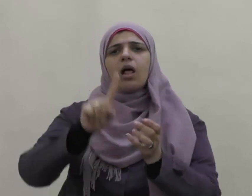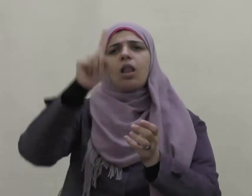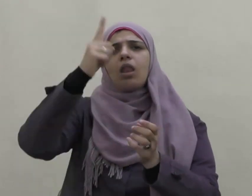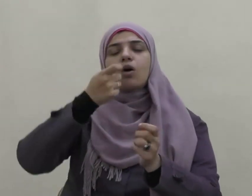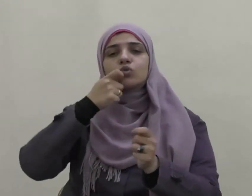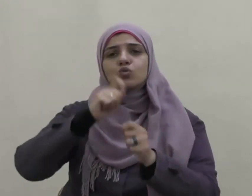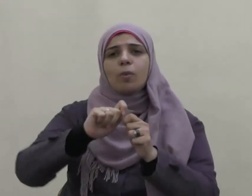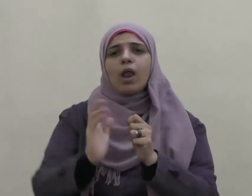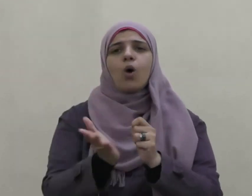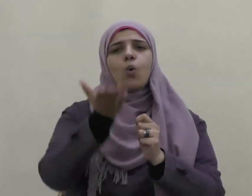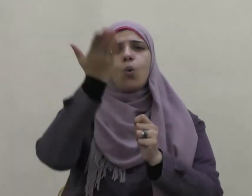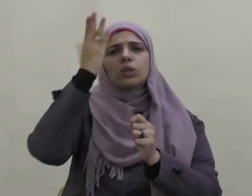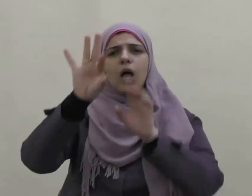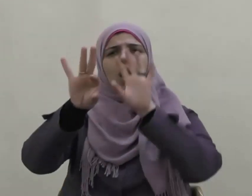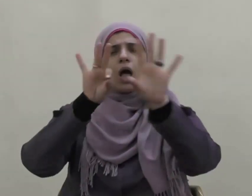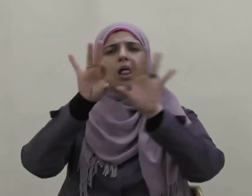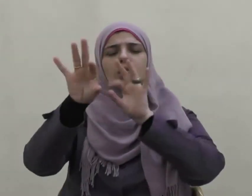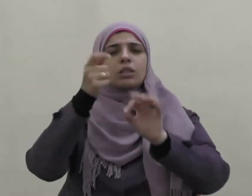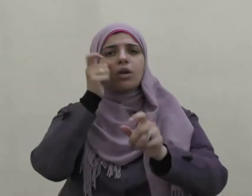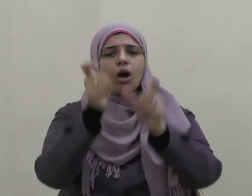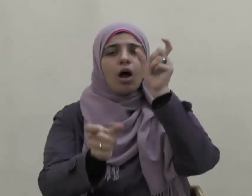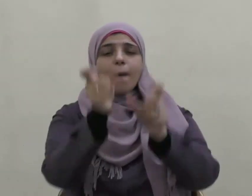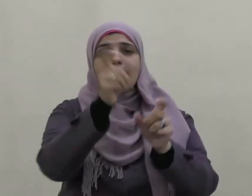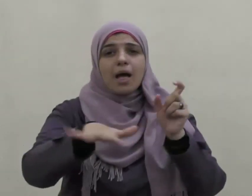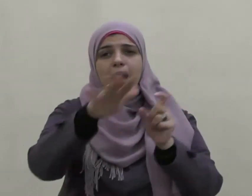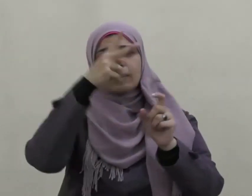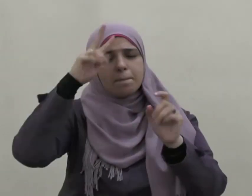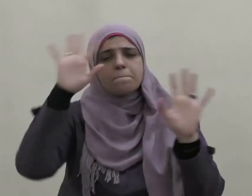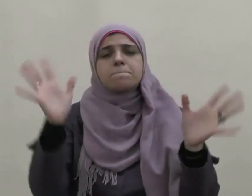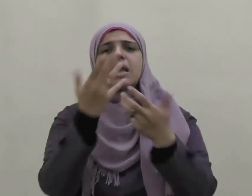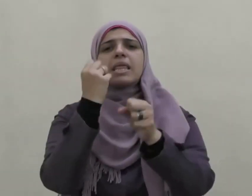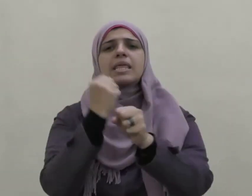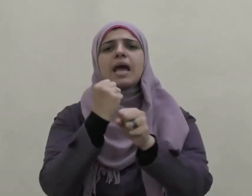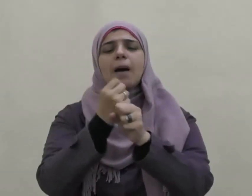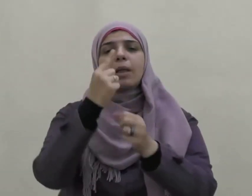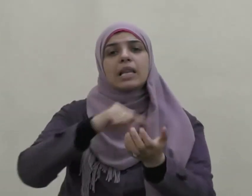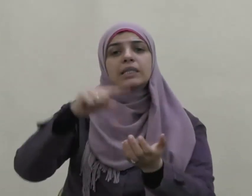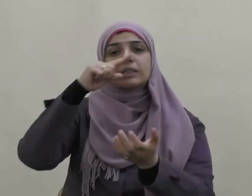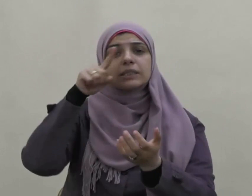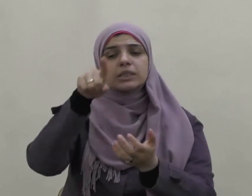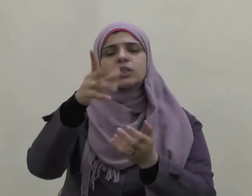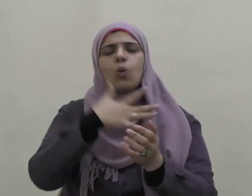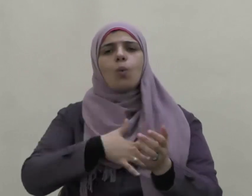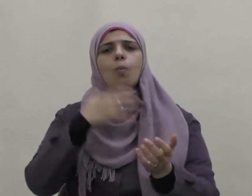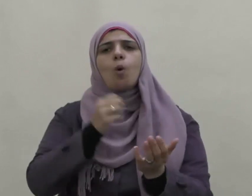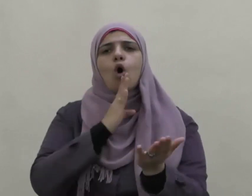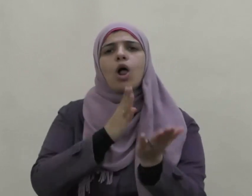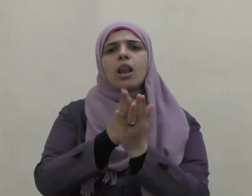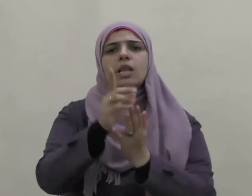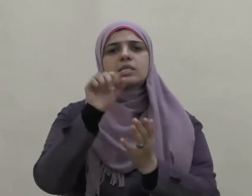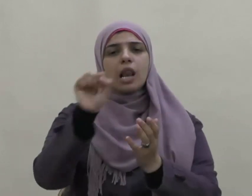وجل يصطفي من عباده من يعمل لدينه ويخلص له ولرسالته